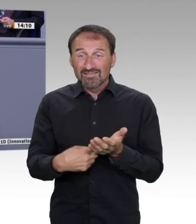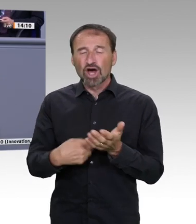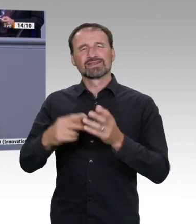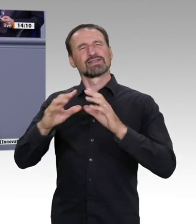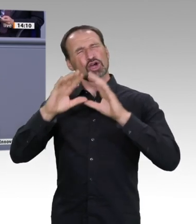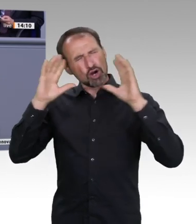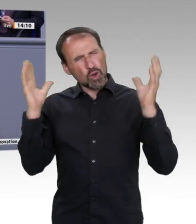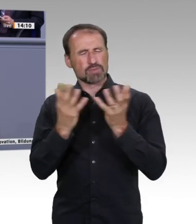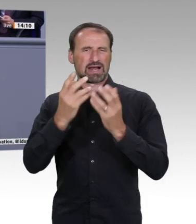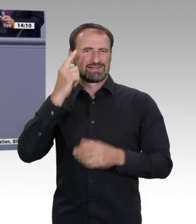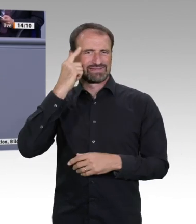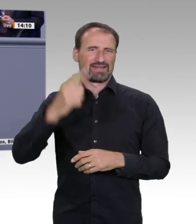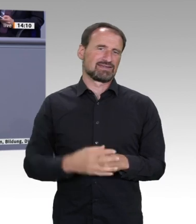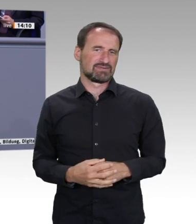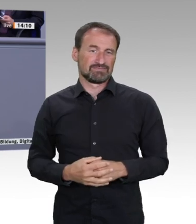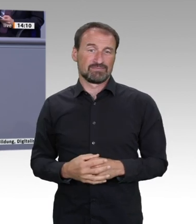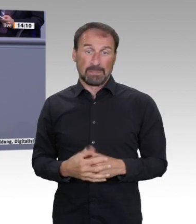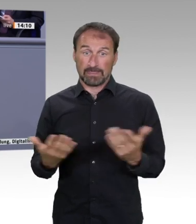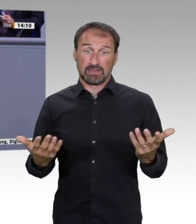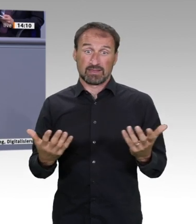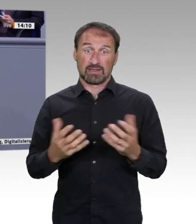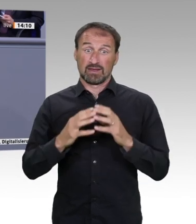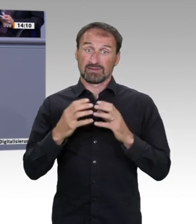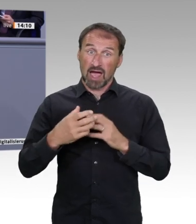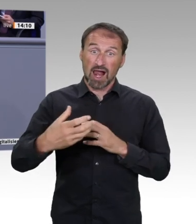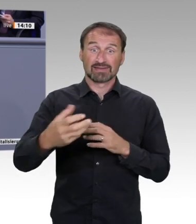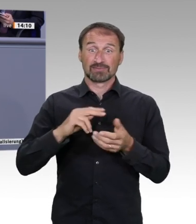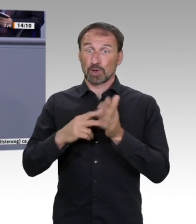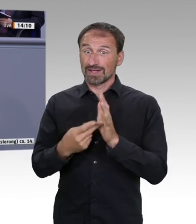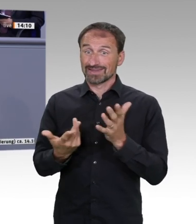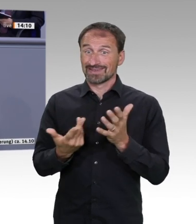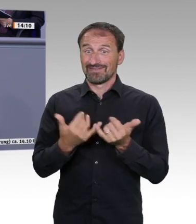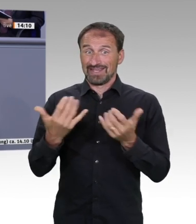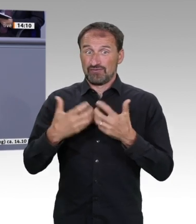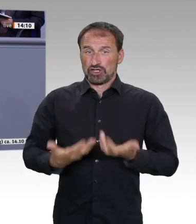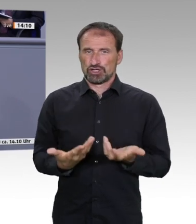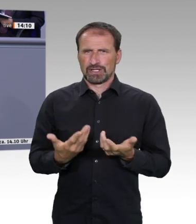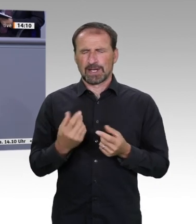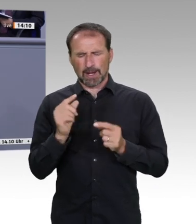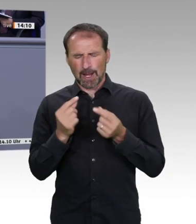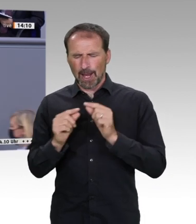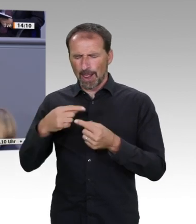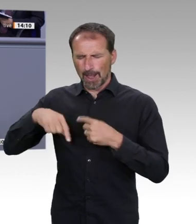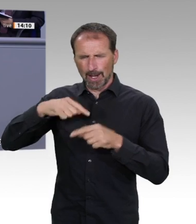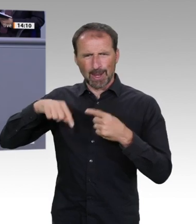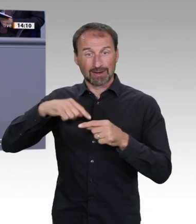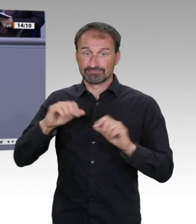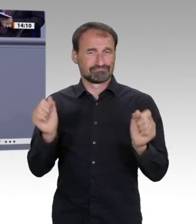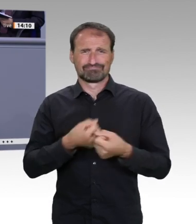Cepi sind hier wesentliche und wichtige Punkte der internationalen Zusammenarbeit.